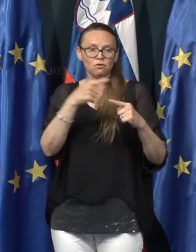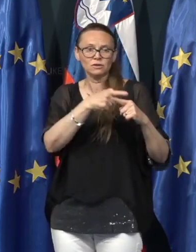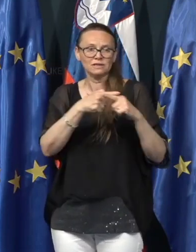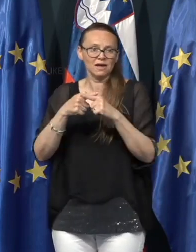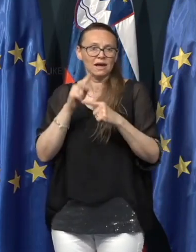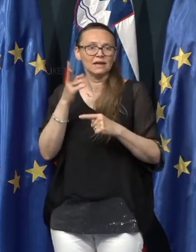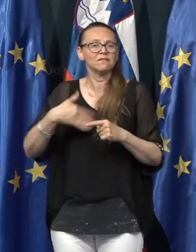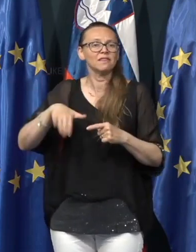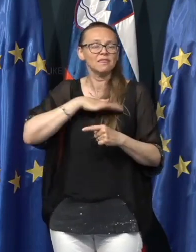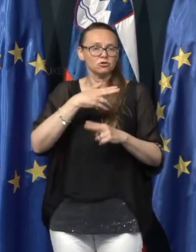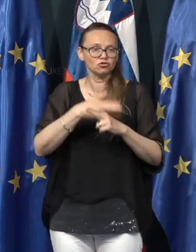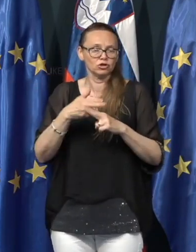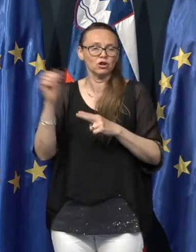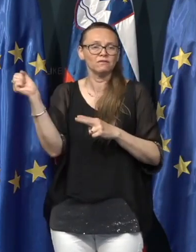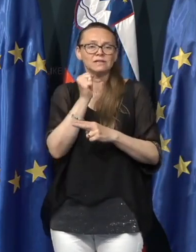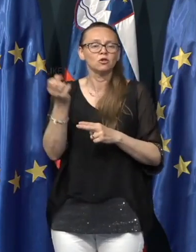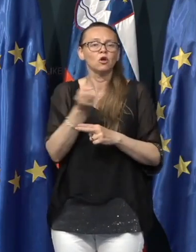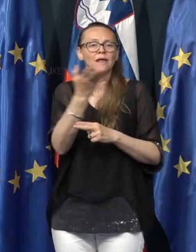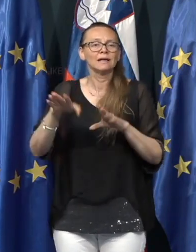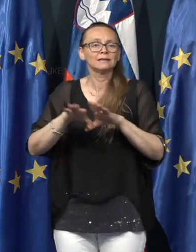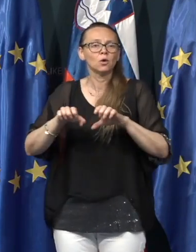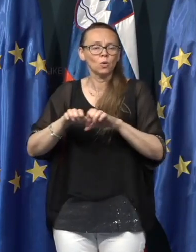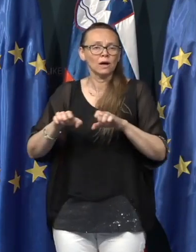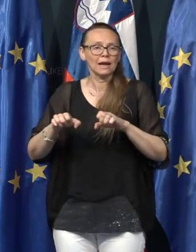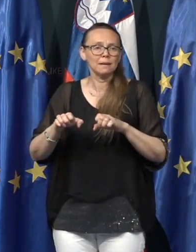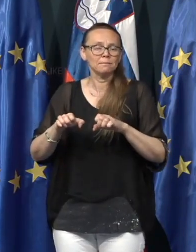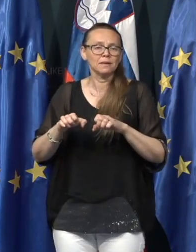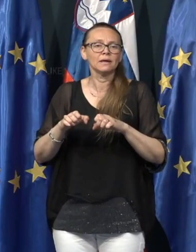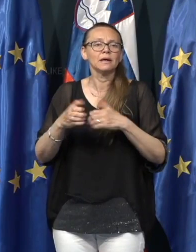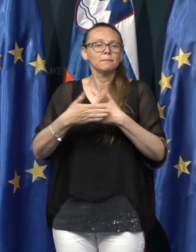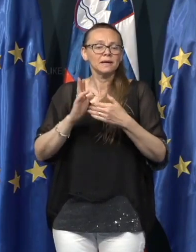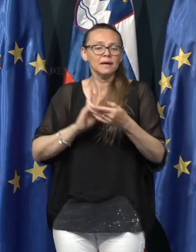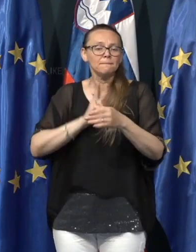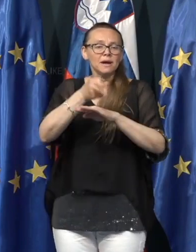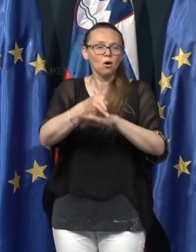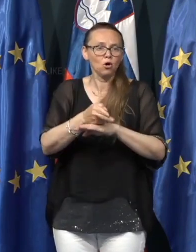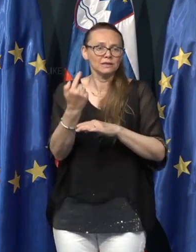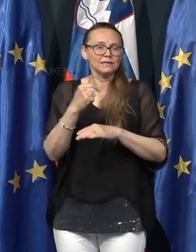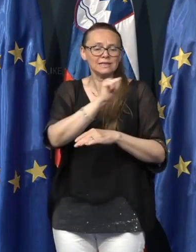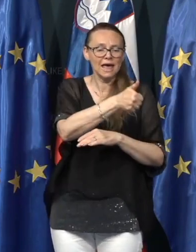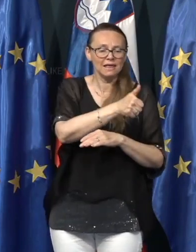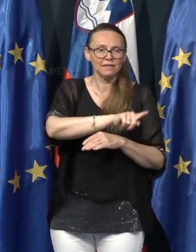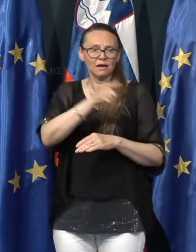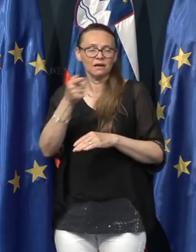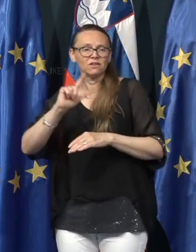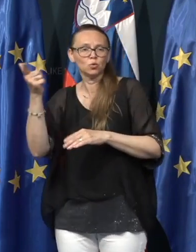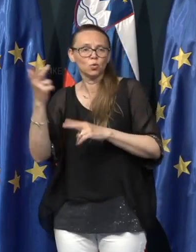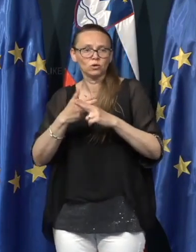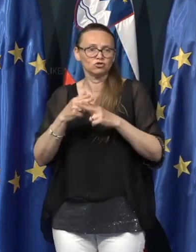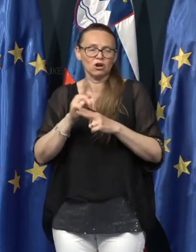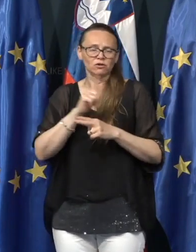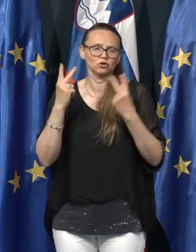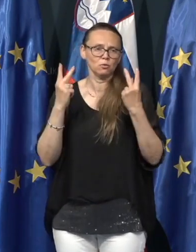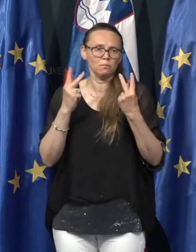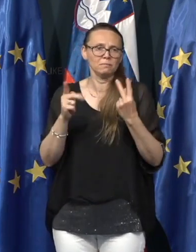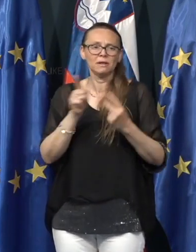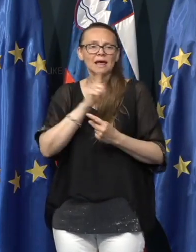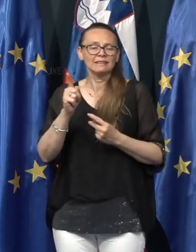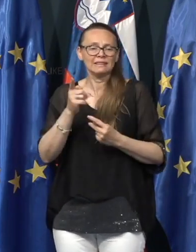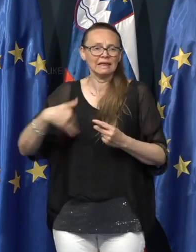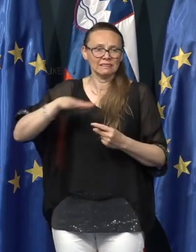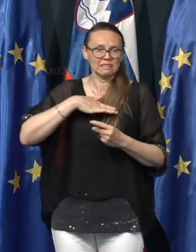državi in zato nekateri ukrepi pri prehodu iz ene države v druge niso pomembni. Ni naš COVID slovenski, ni